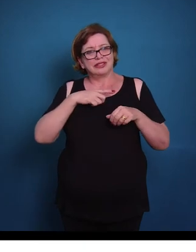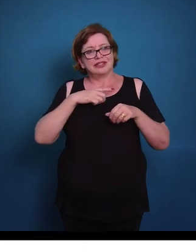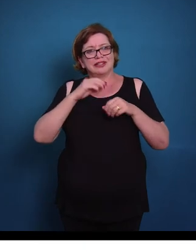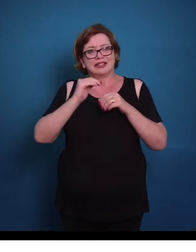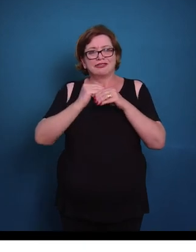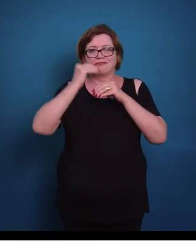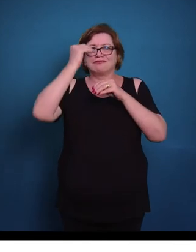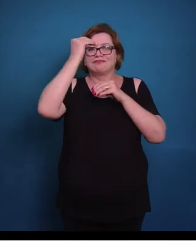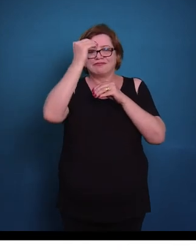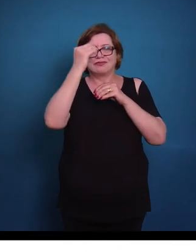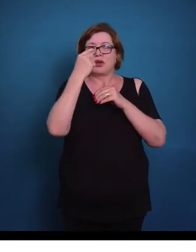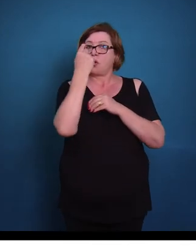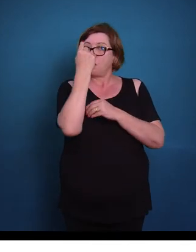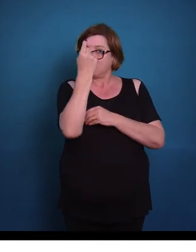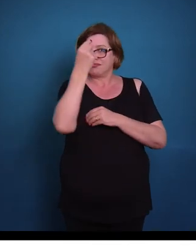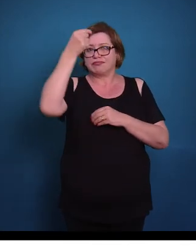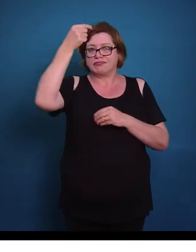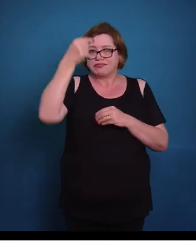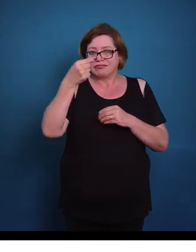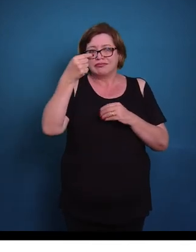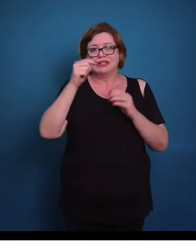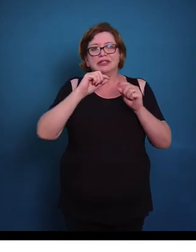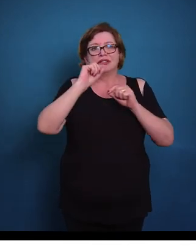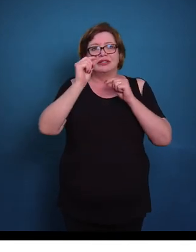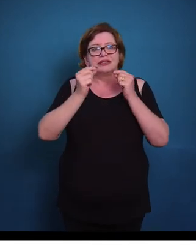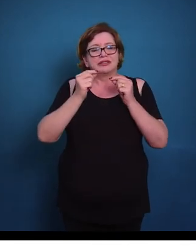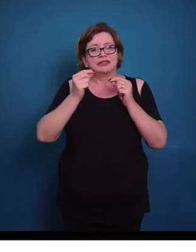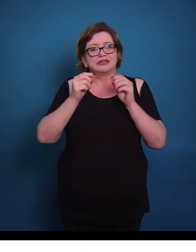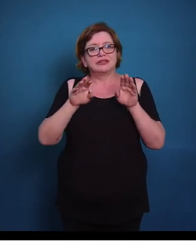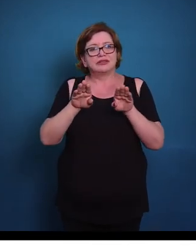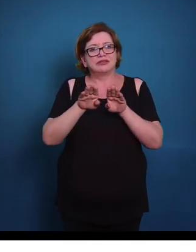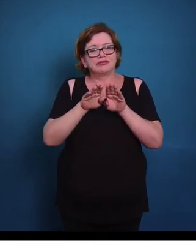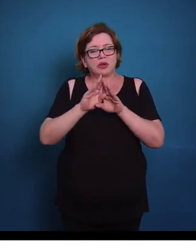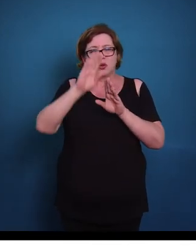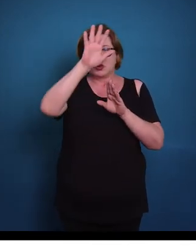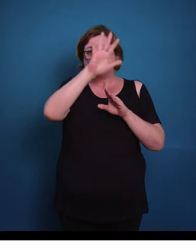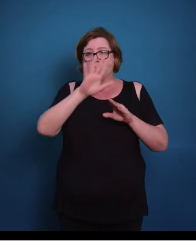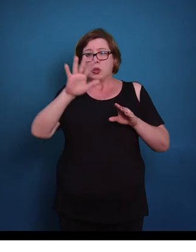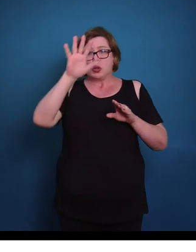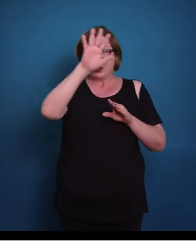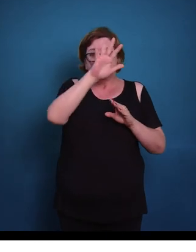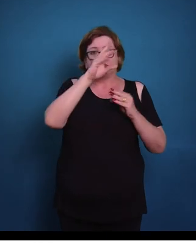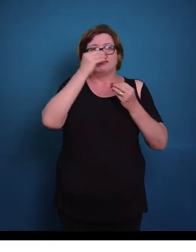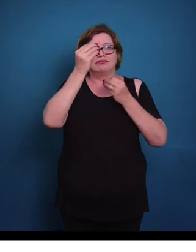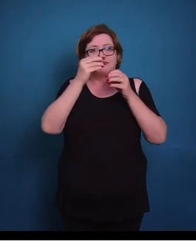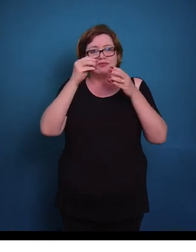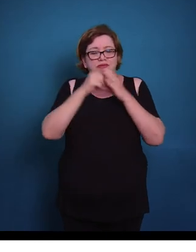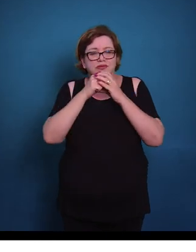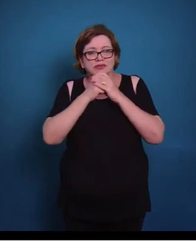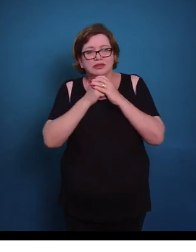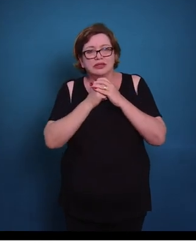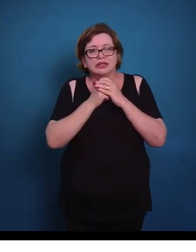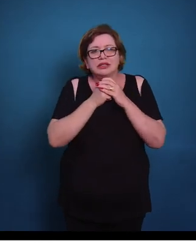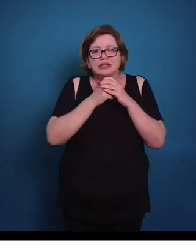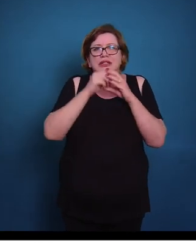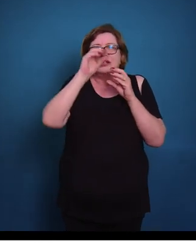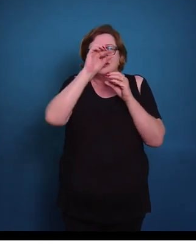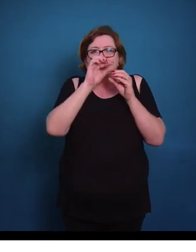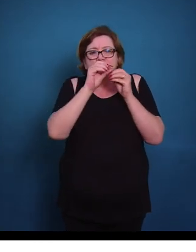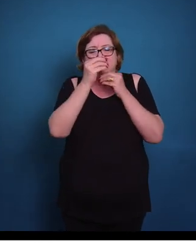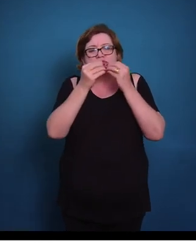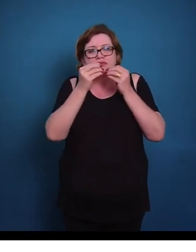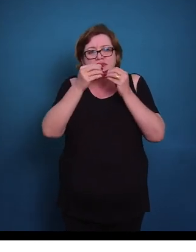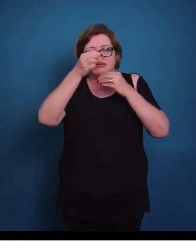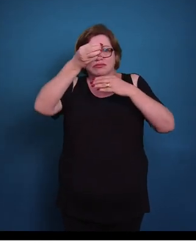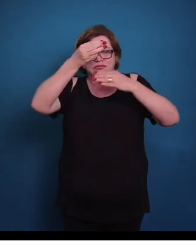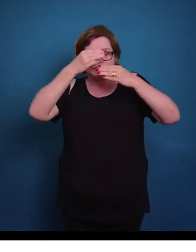tecido adiposo branco, nós vamos ter uma única gotícula de gordura, tomando praticamente toda a célula, e o citoplasma e o núcleo, eles vão estar na periferia.